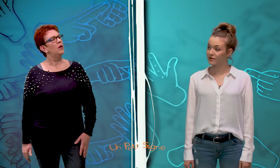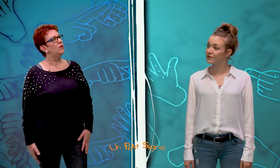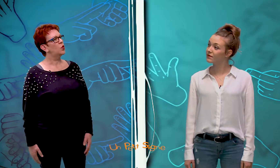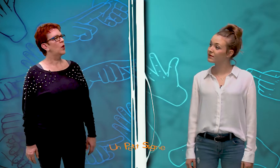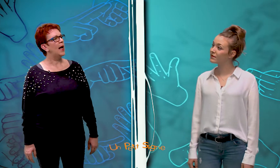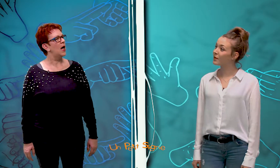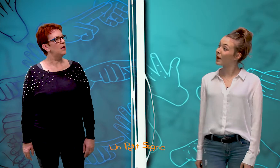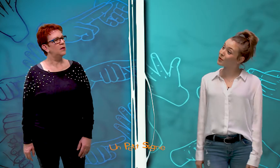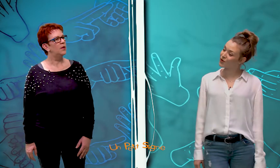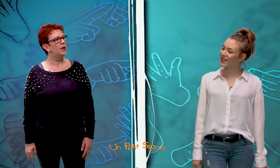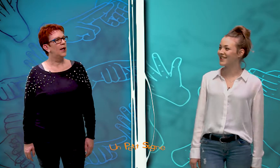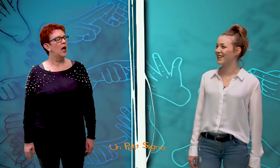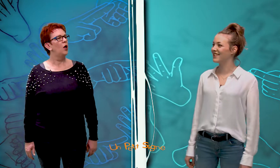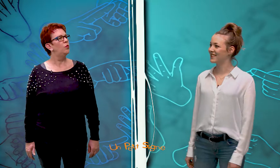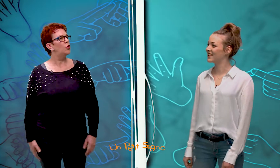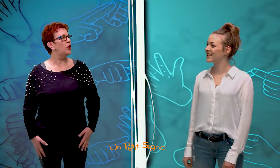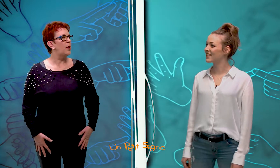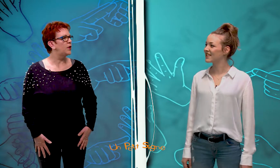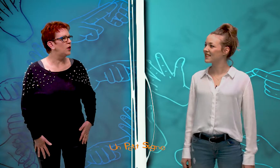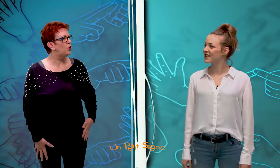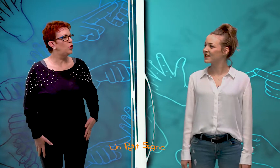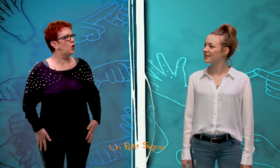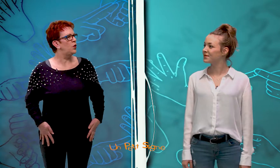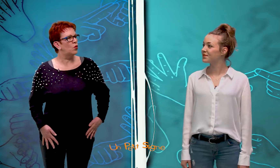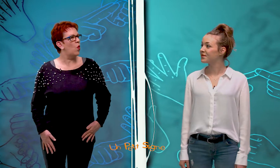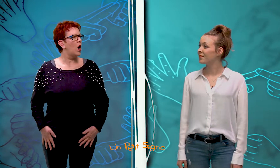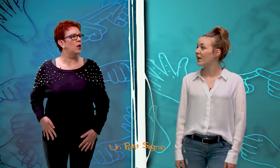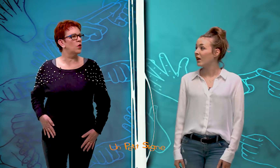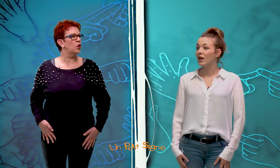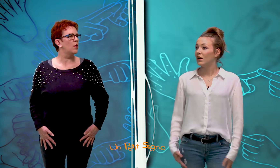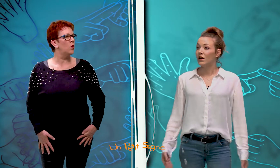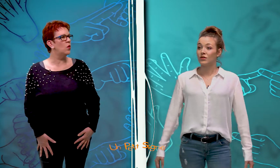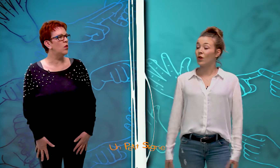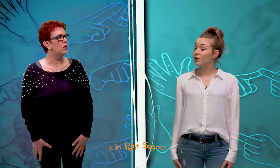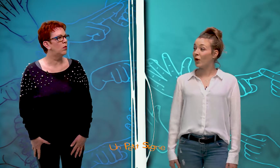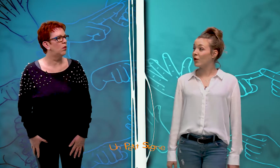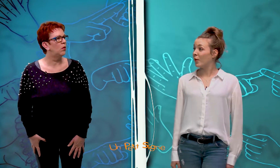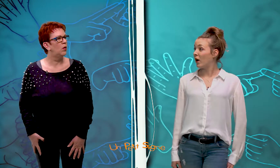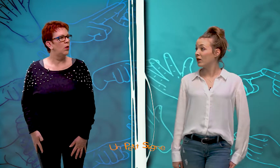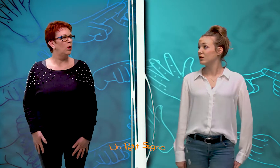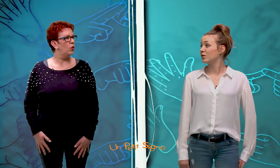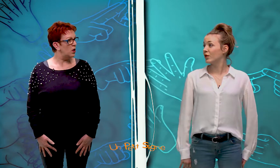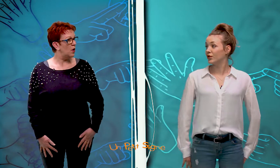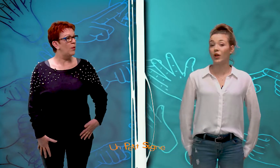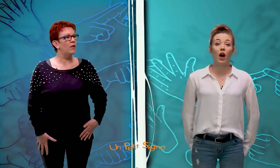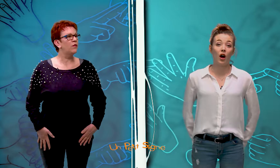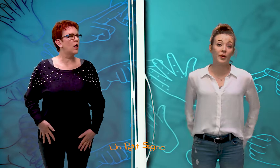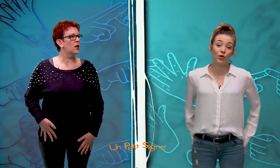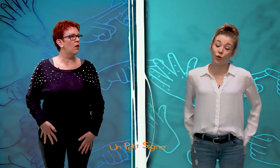Bonjour Clara. Bonjour Christiane. Pour te déplacer, tu utilises quoi essentiellement ? Transport en commun. Oui, on va voir ça.